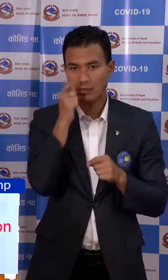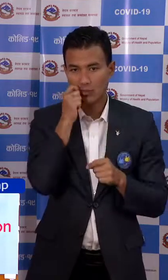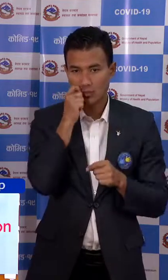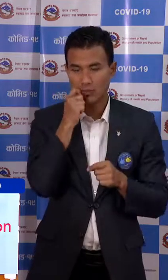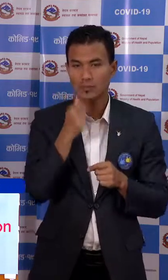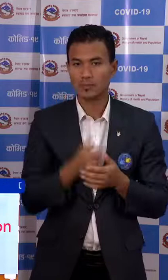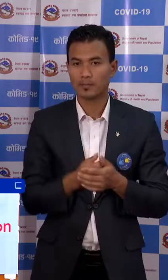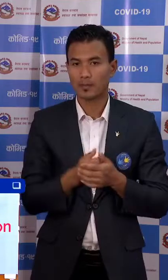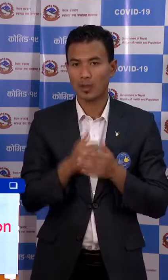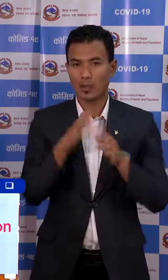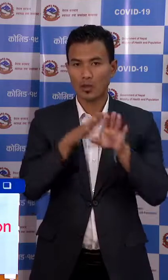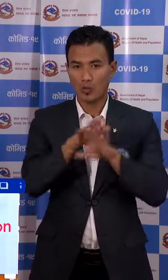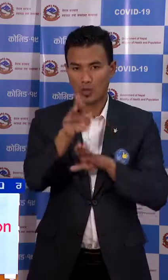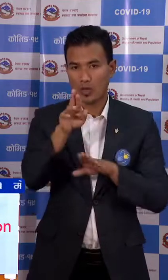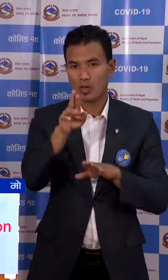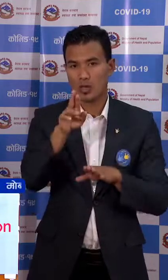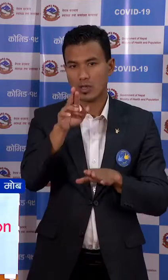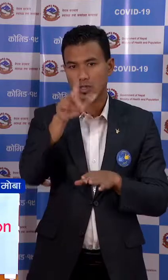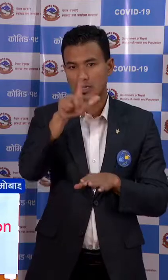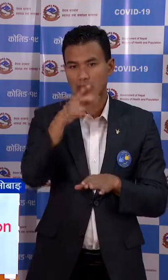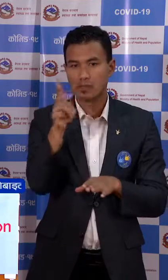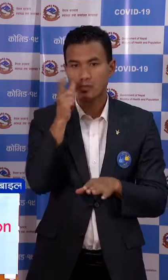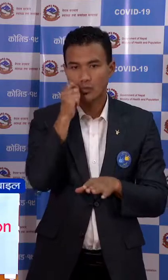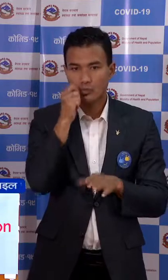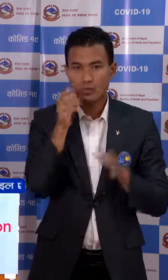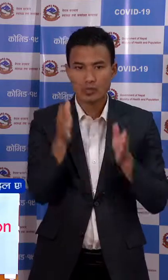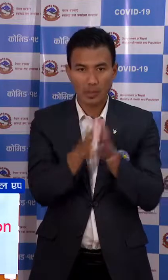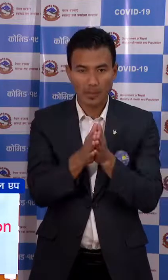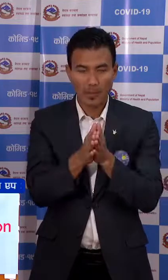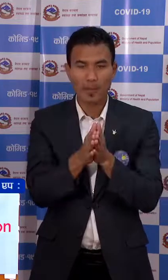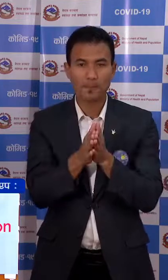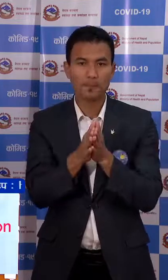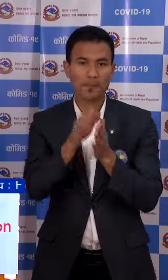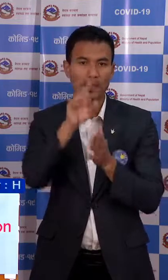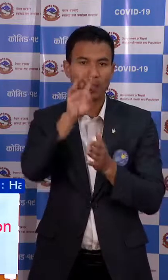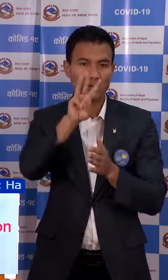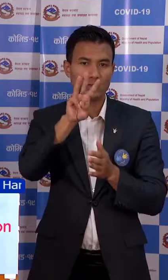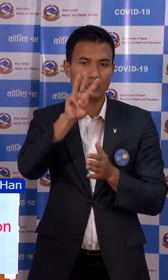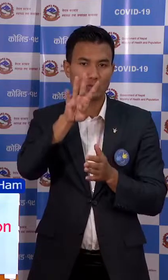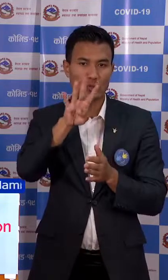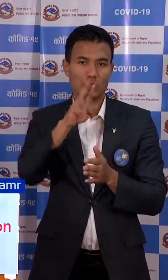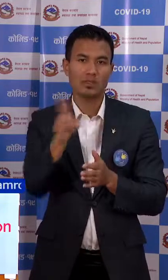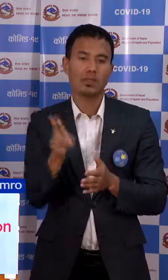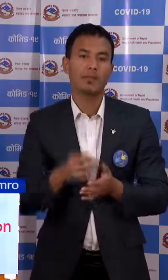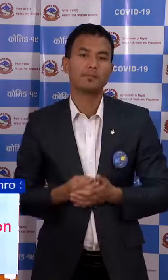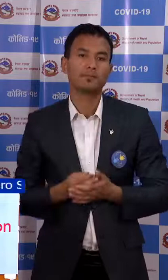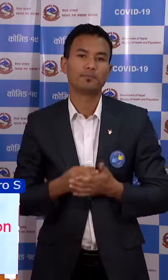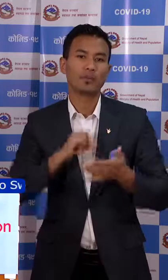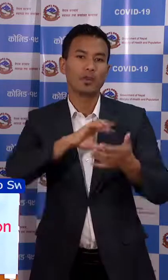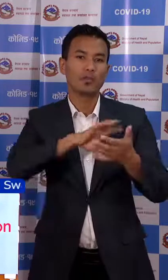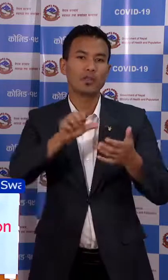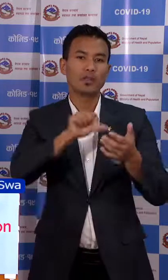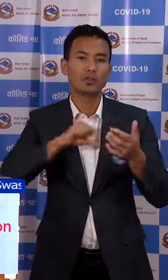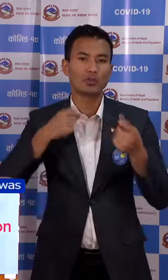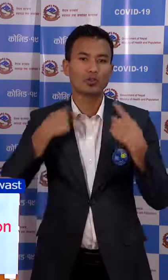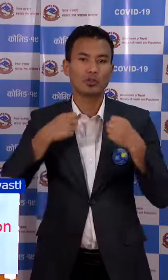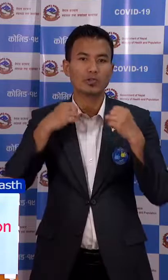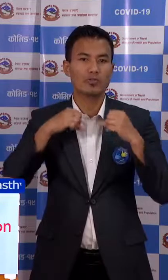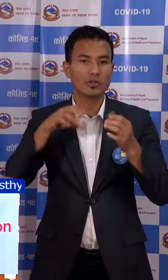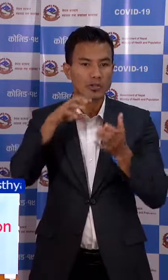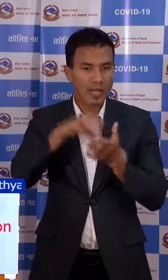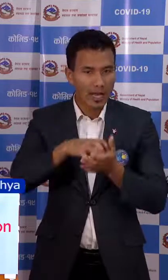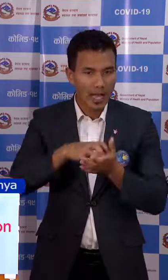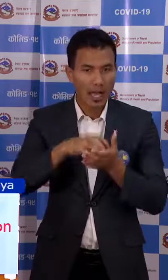जना पूरूष गरी जम्मा 34 जना प्रादेशिक जनस्वाथ पर्योग